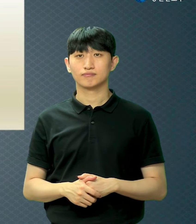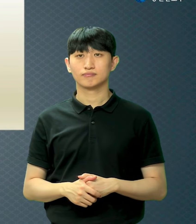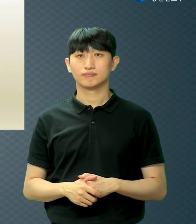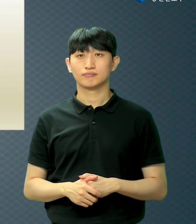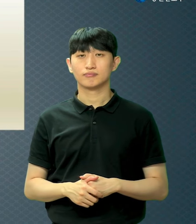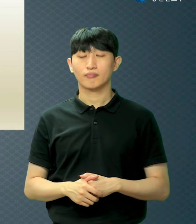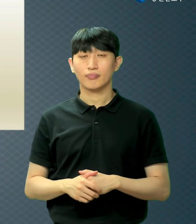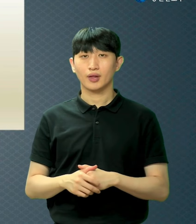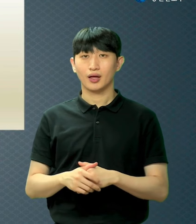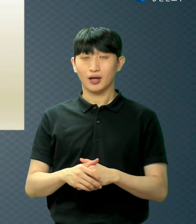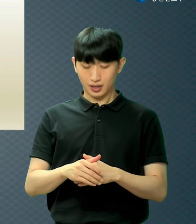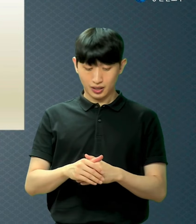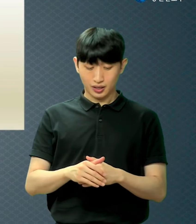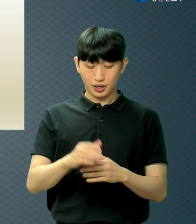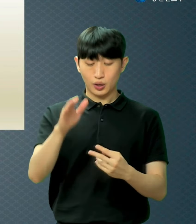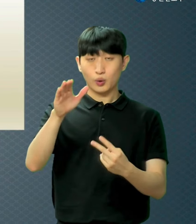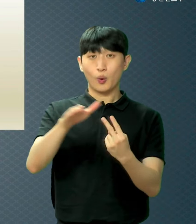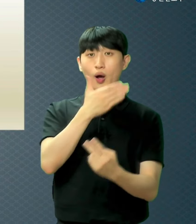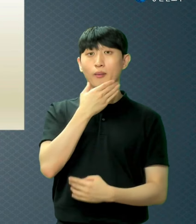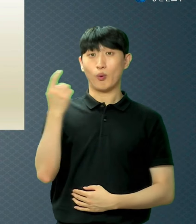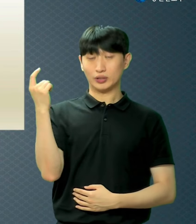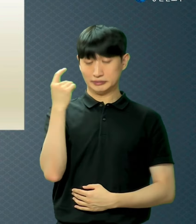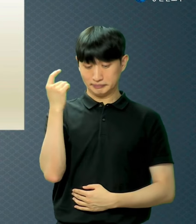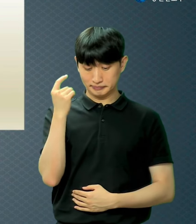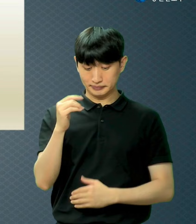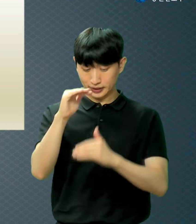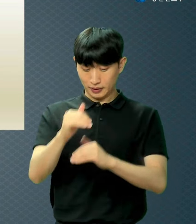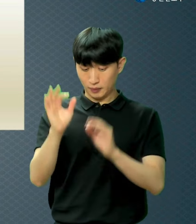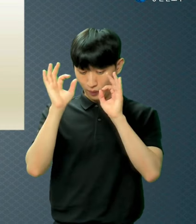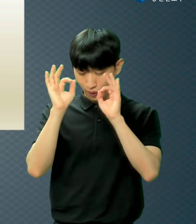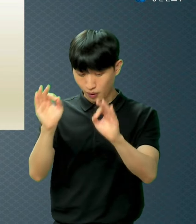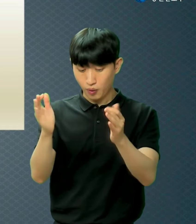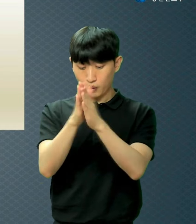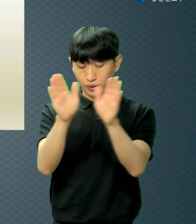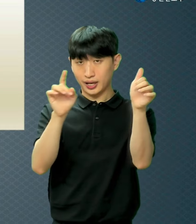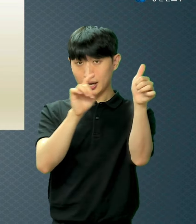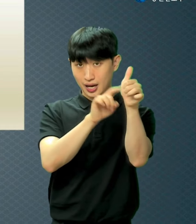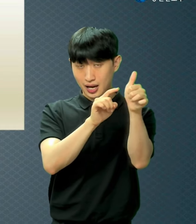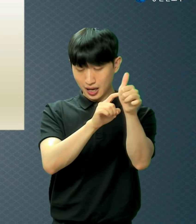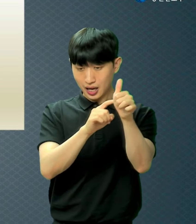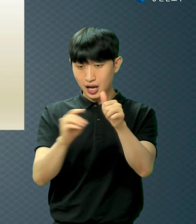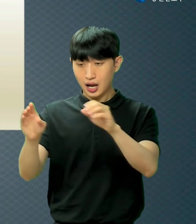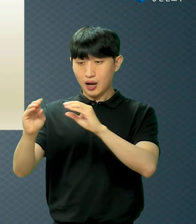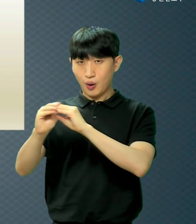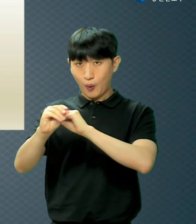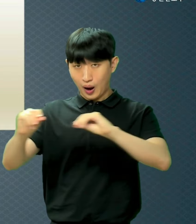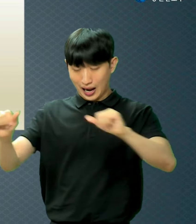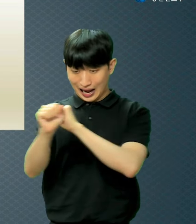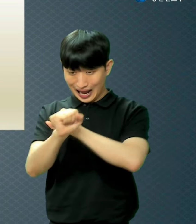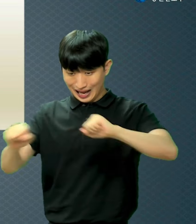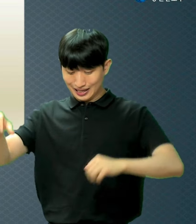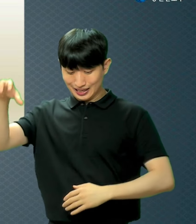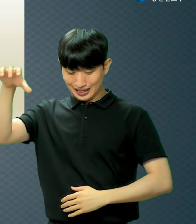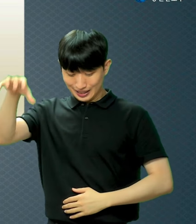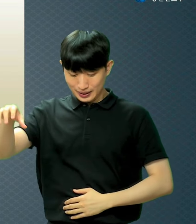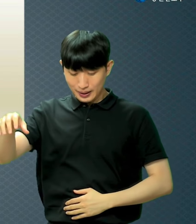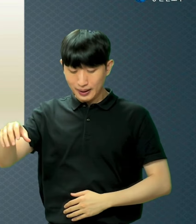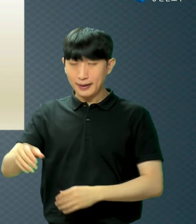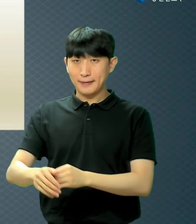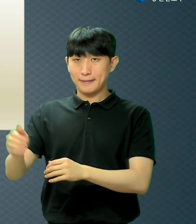요한복음에 모세가 광야에서 뱀을 든 것 같이 인자